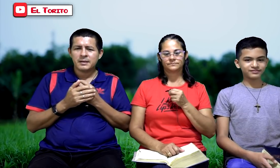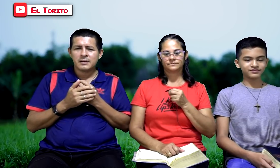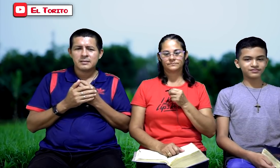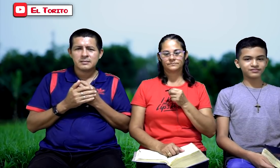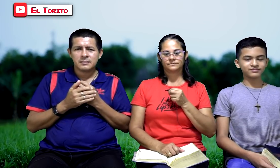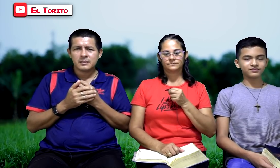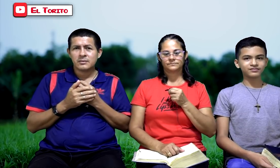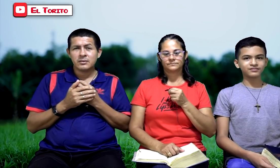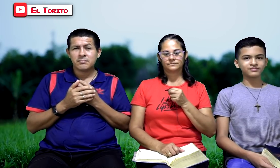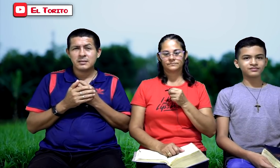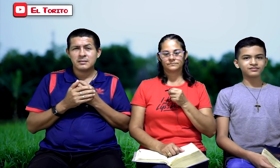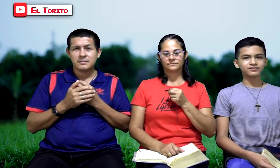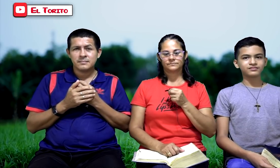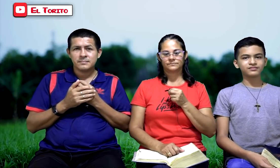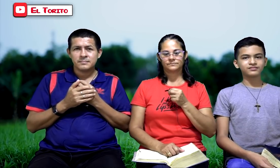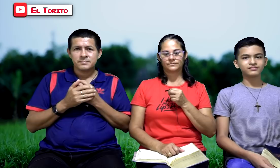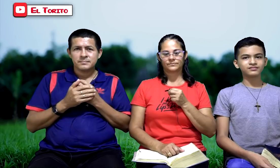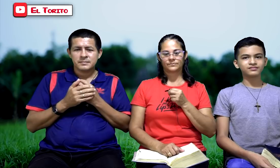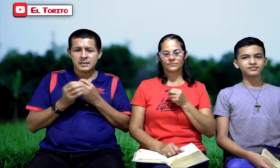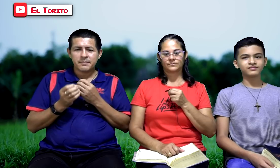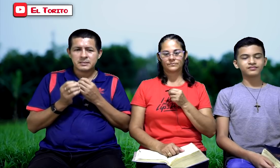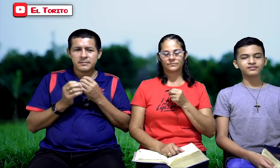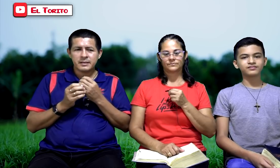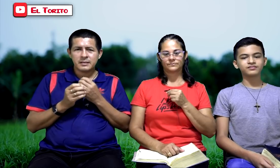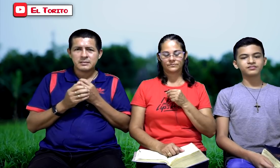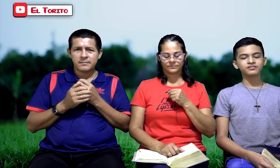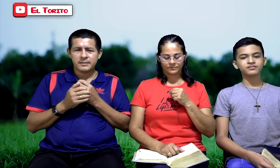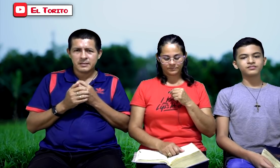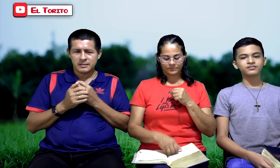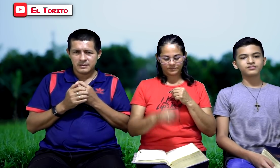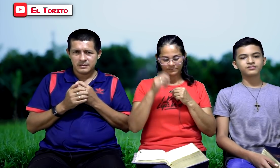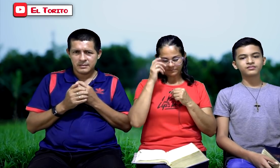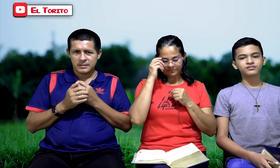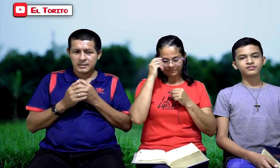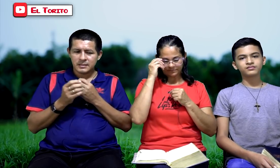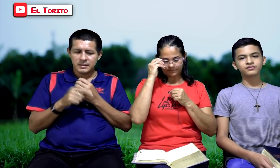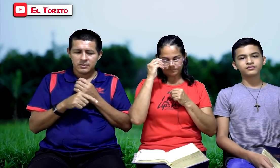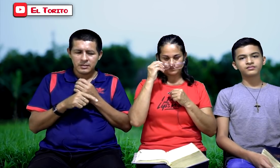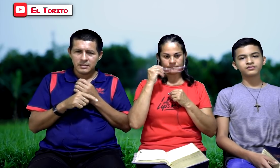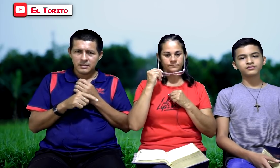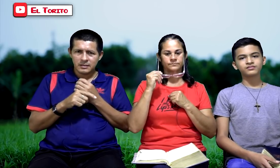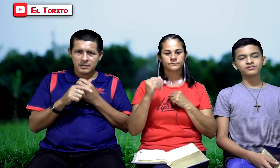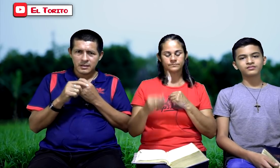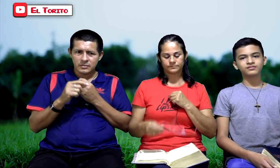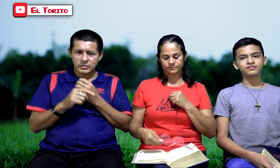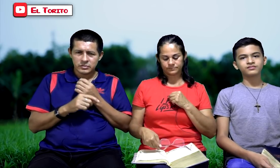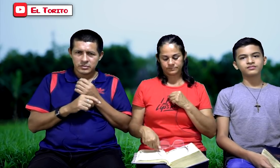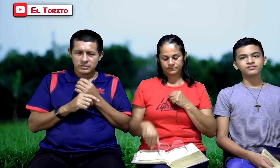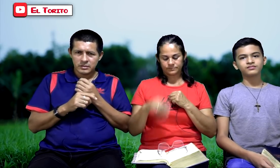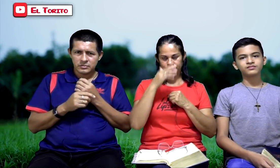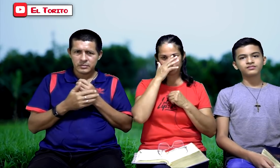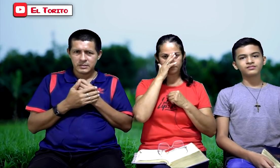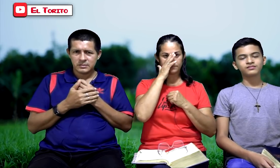Animarles a que no desmayen. A que perseveren hasta el final. Creyéndole a nuestro Señor Jesucristo.